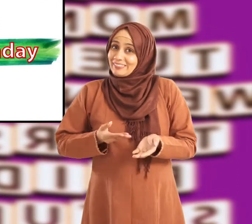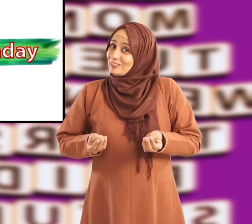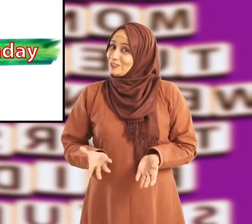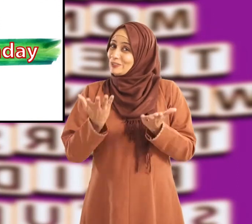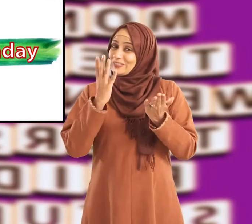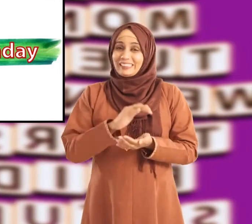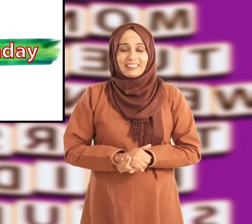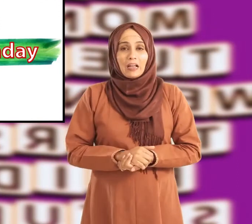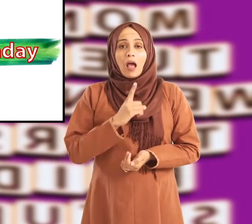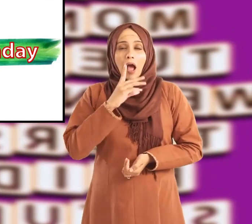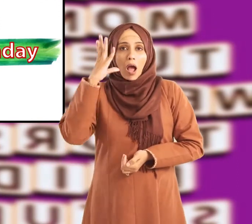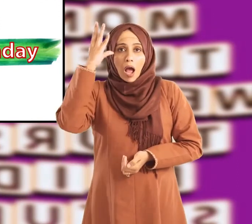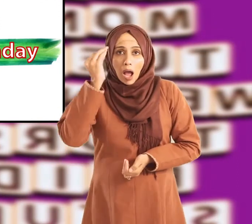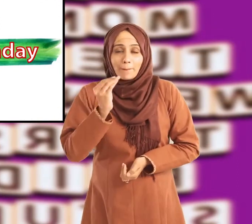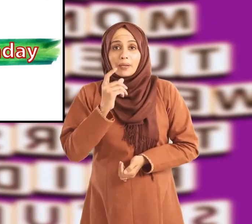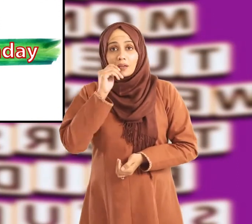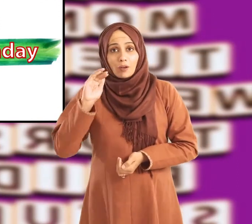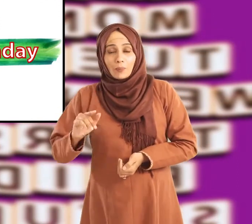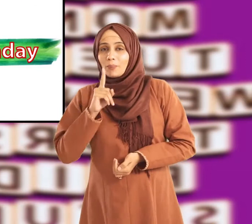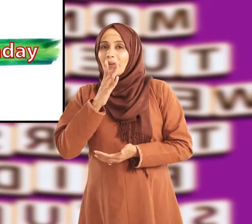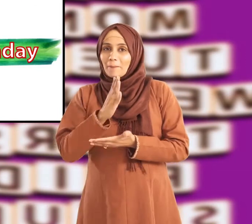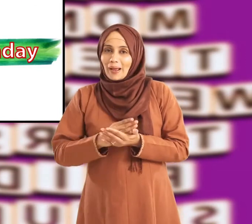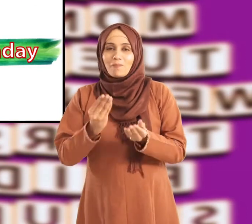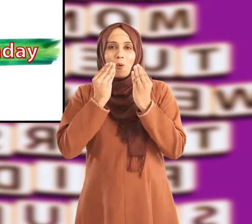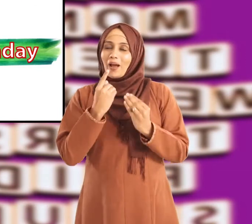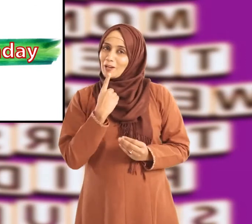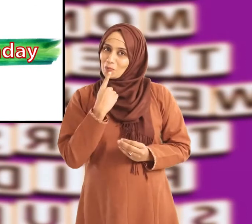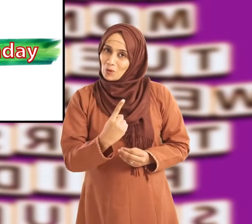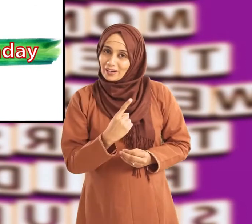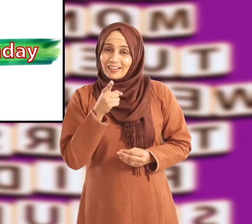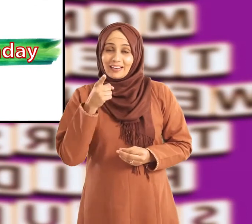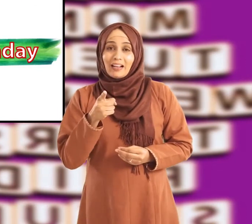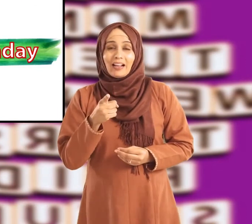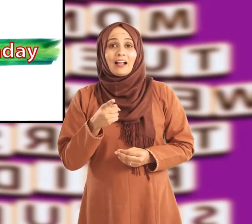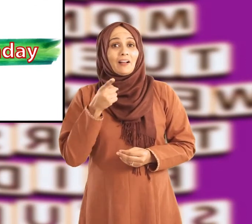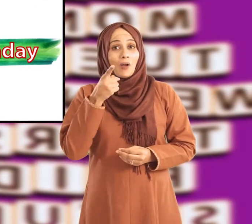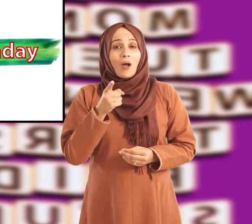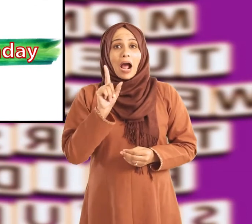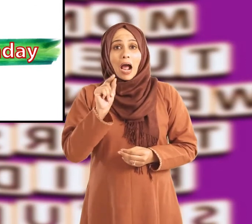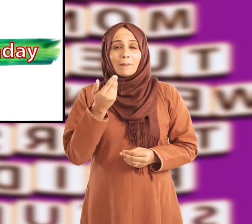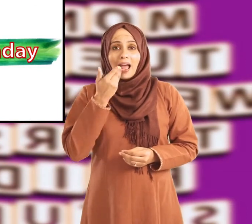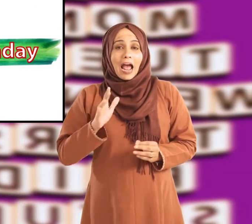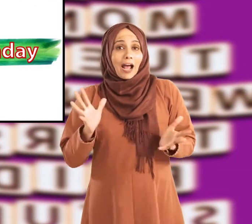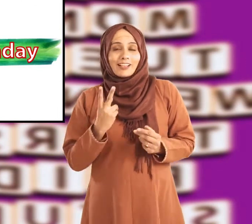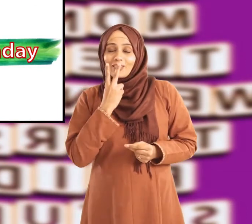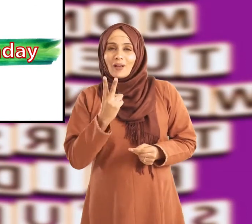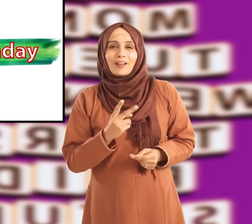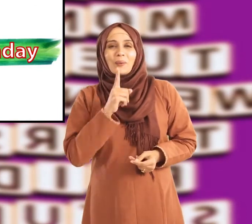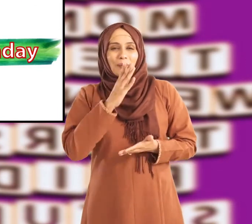امی نے احمد کو بردے وش کی اور اس کا سپرائز دکھایا ہیپی بردے احمد